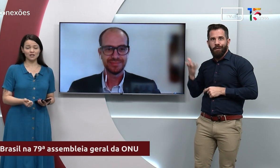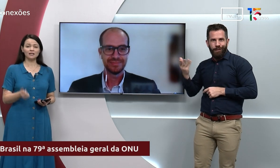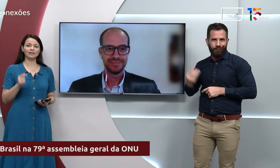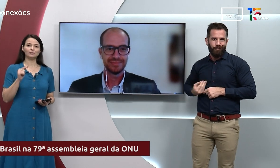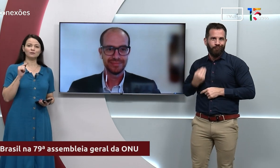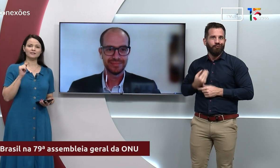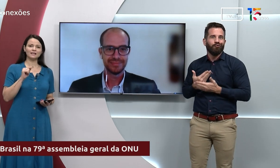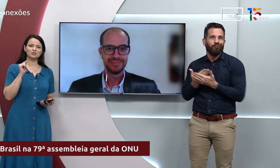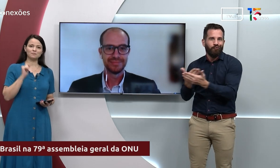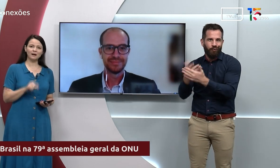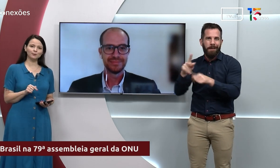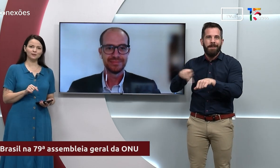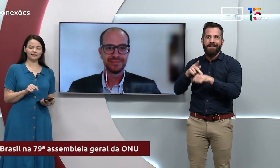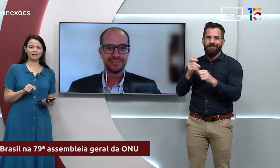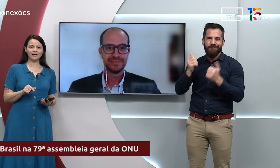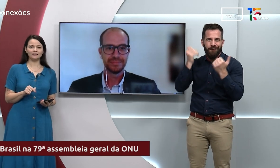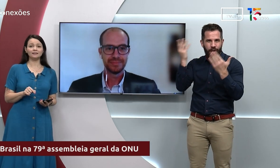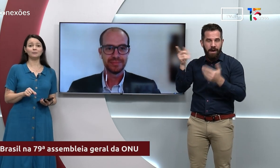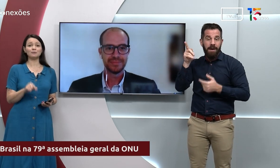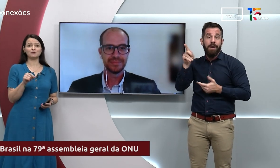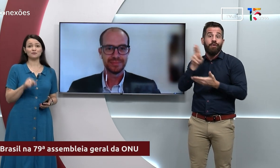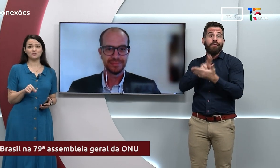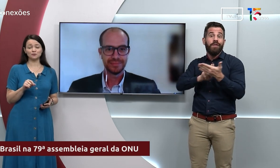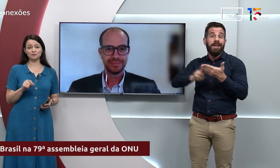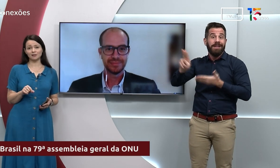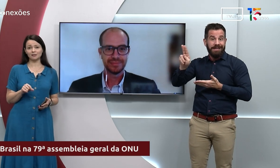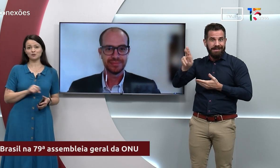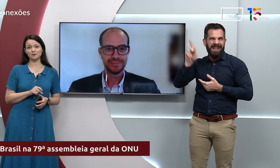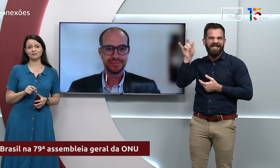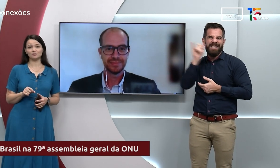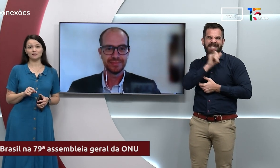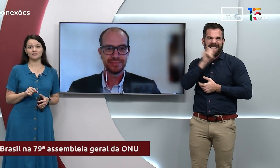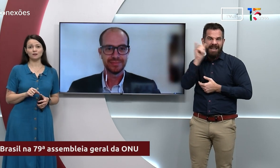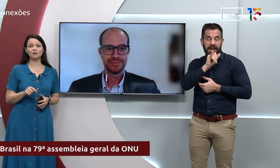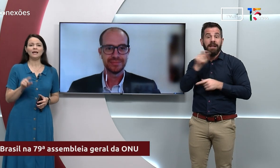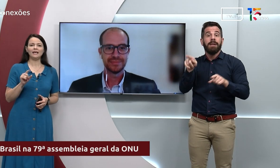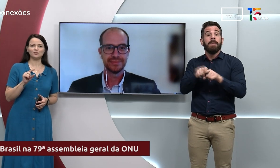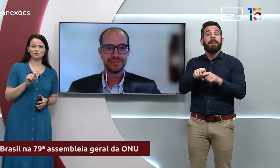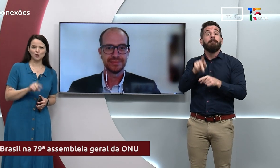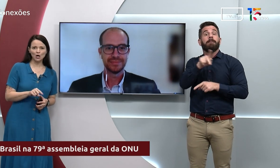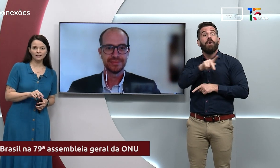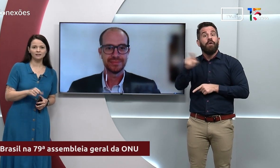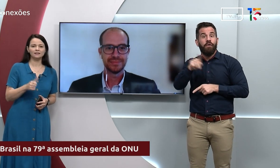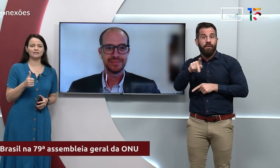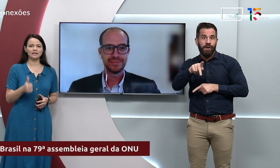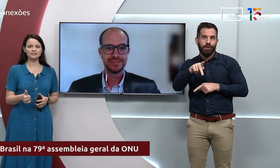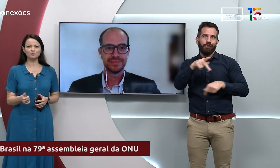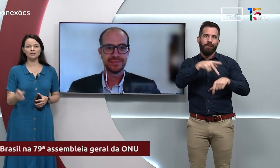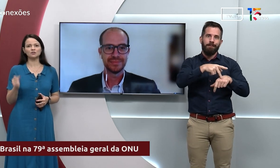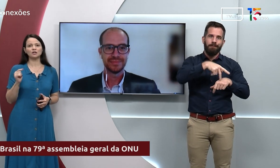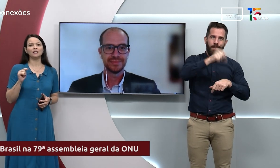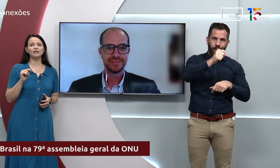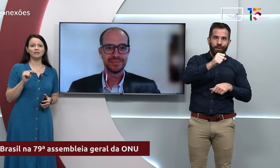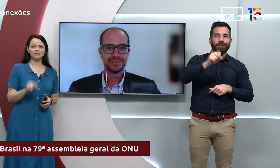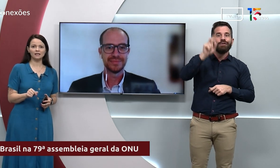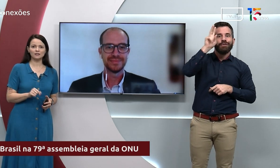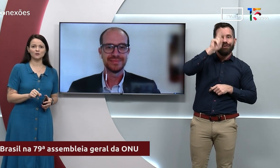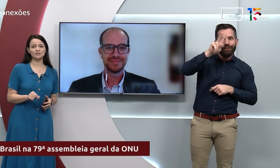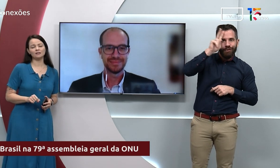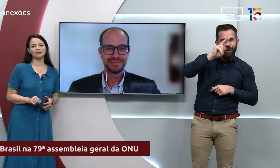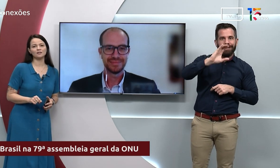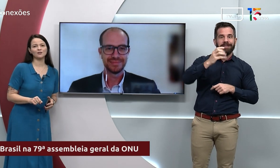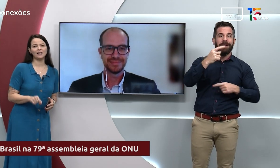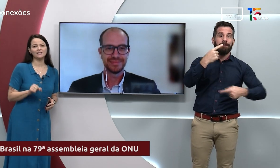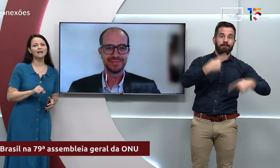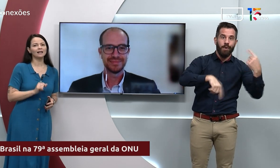Patti, que é da Universidade de Pádua, na Itália, e também professor dos programas de pós-graduação em História, em Ciência Política e em